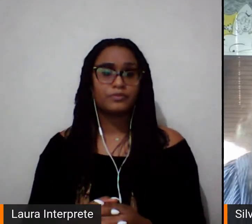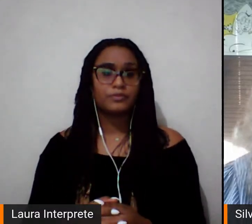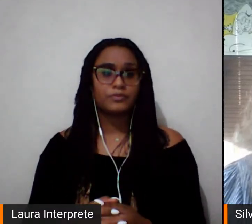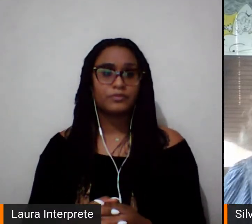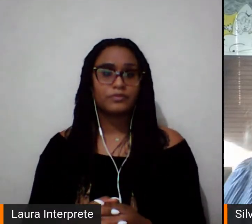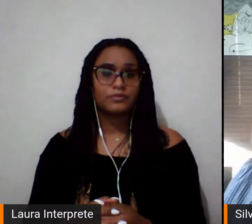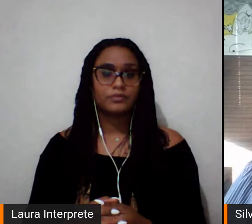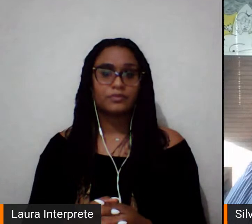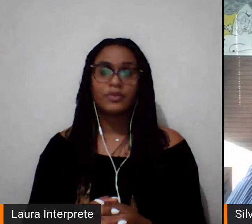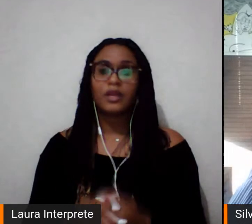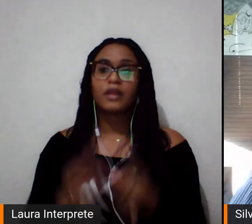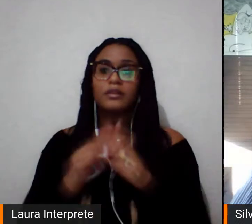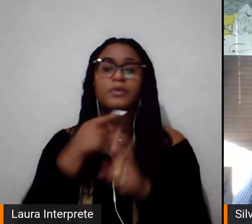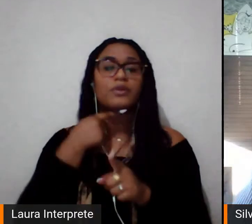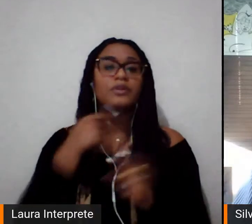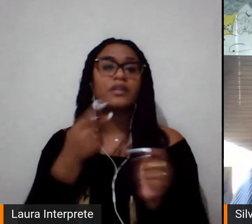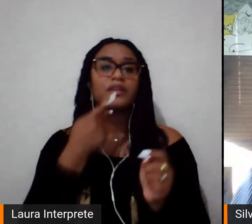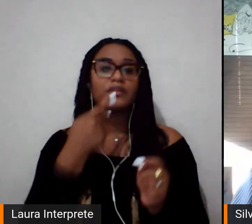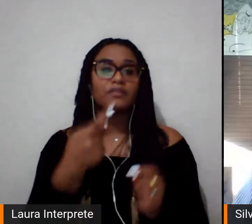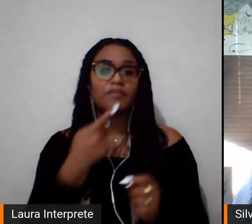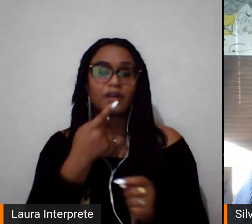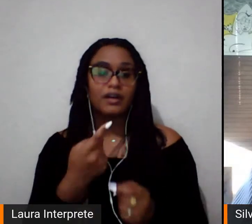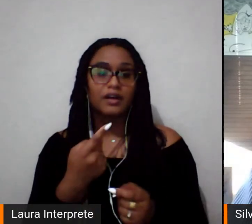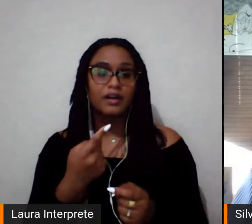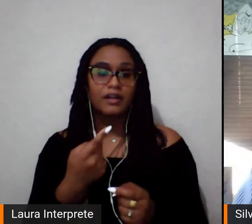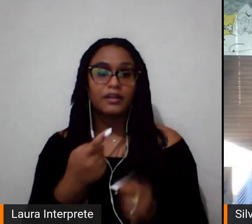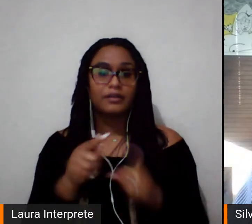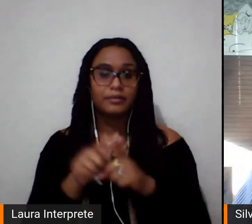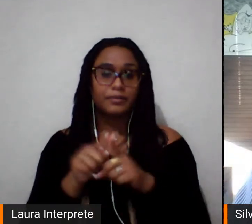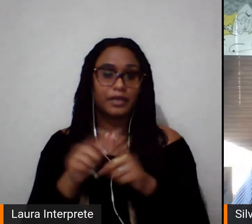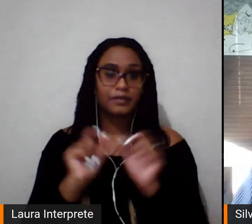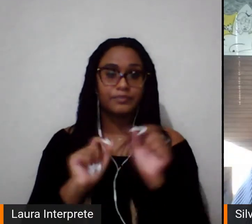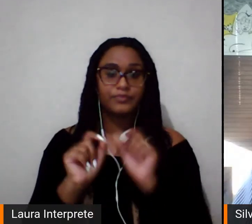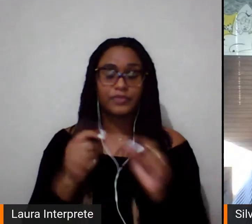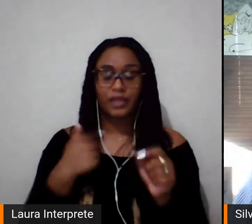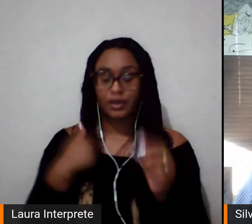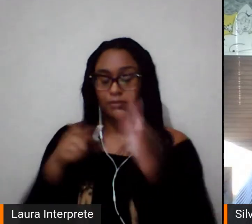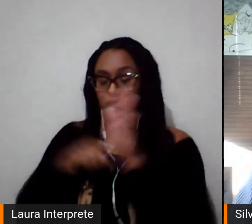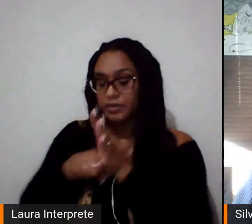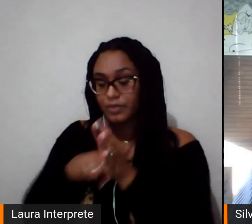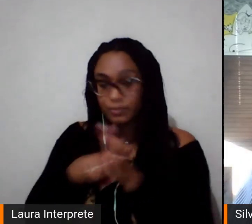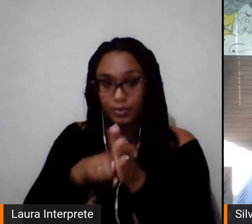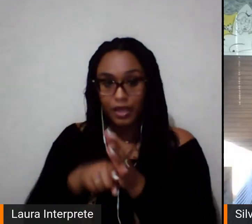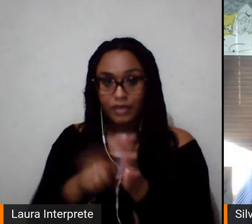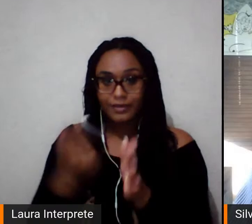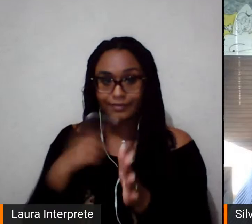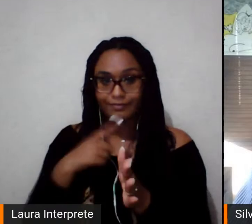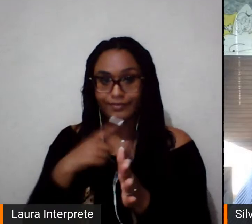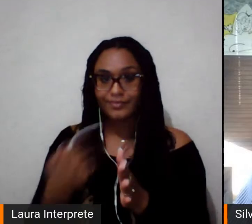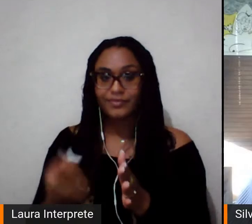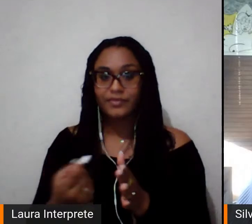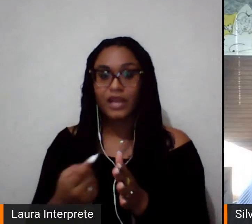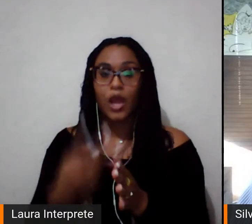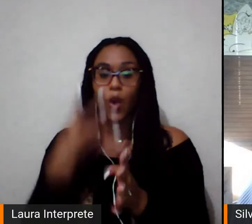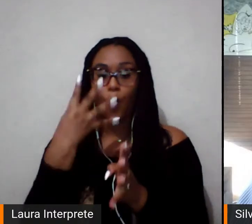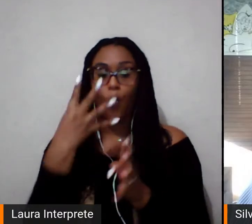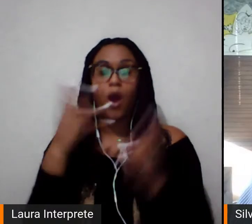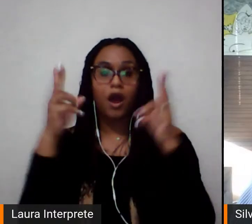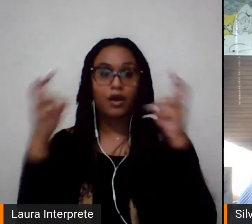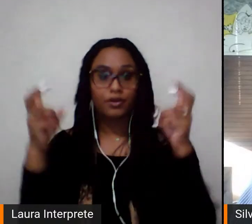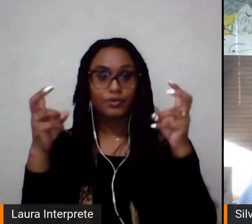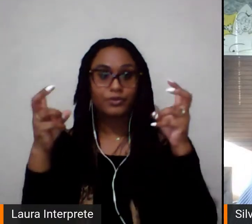Gostaria de dizer também que, a partir dessa minha experiência de pesquisa, eu elenco quatro temas que eu acho que são